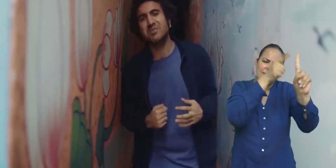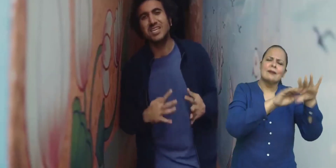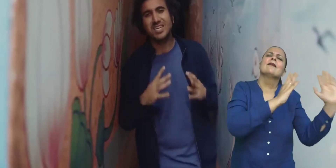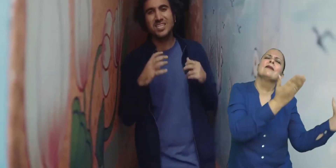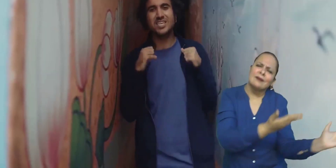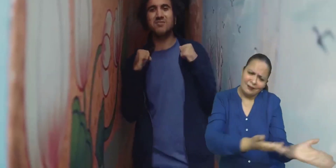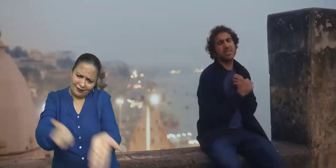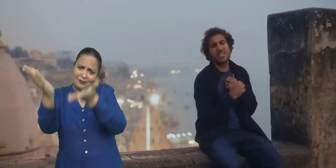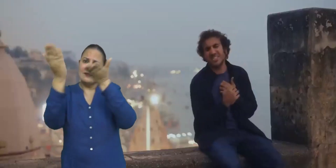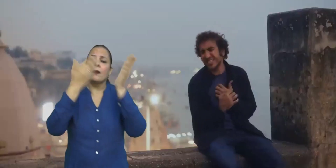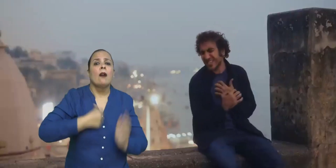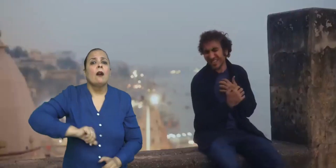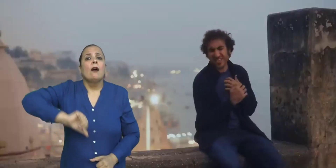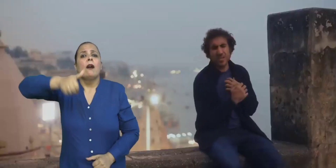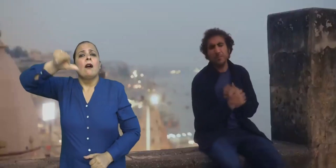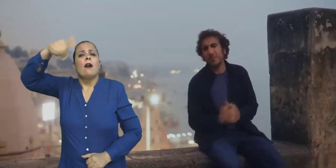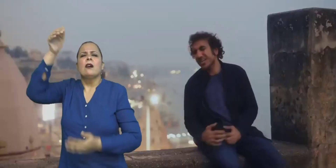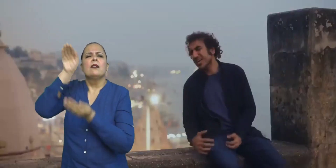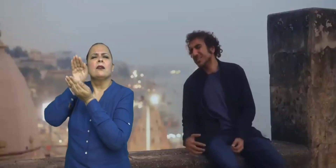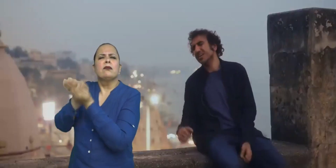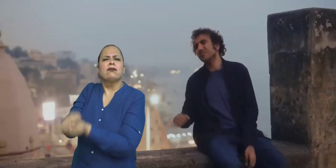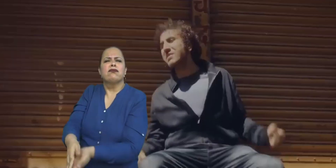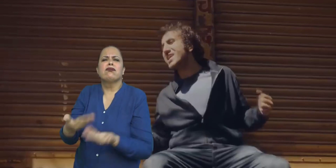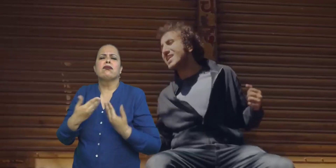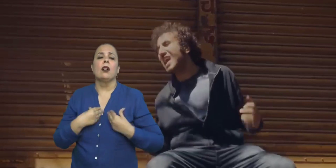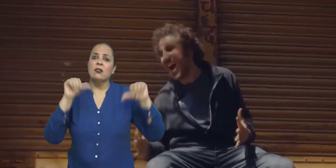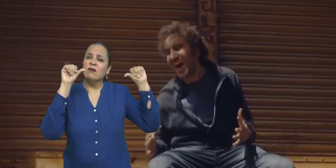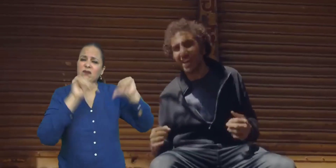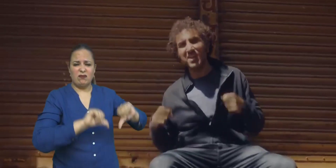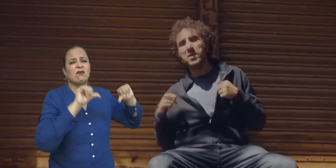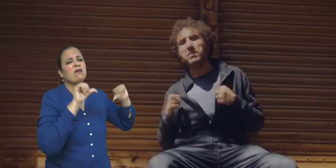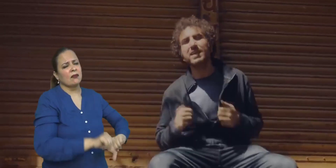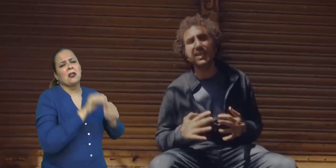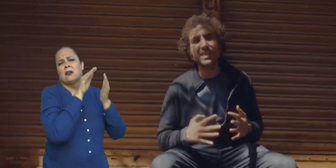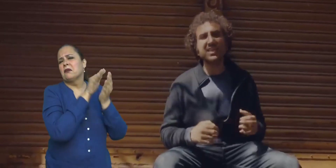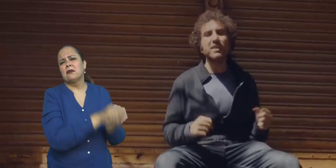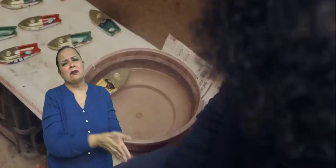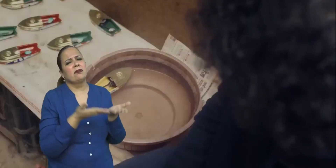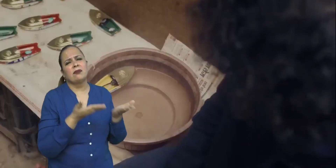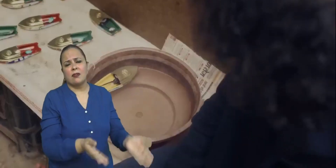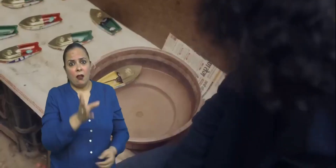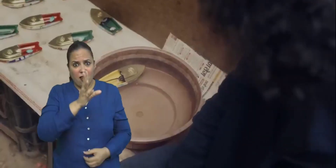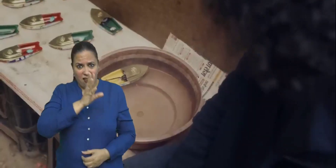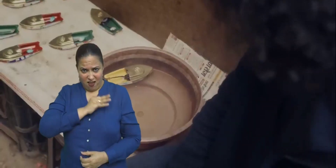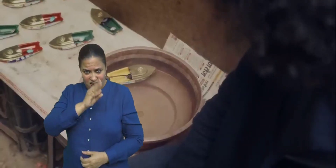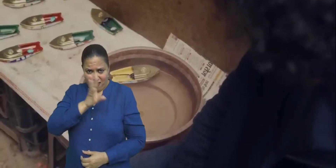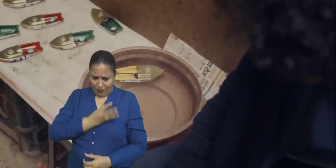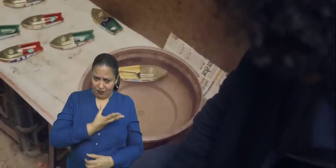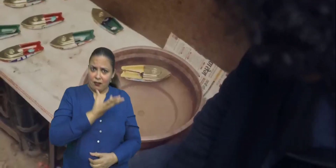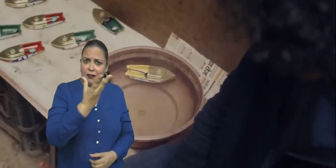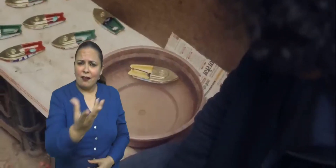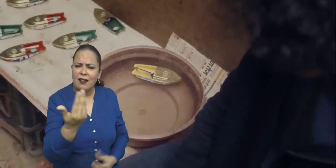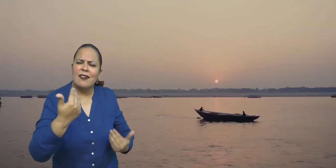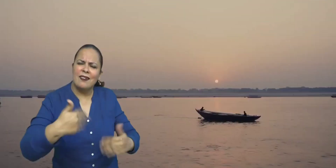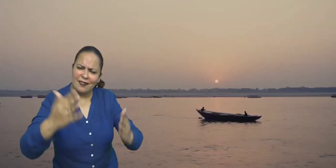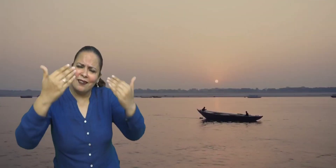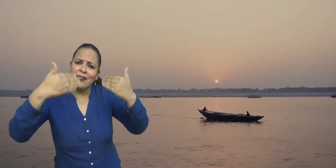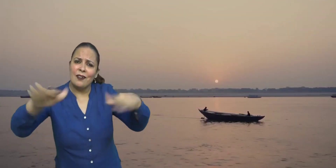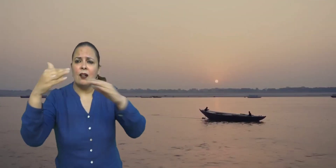भीले जा मेरी जी, भीले जा मेरी हाल, भीले जा मेरा डर, भीले जा मेरा घर,